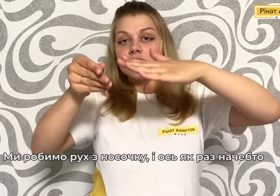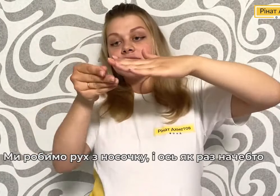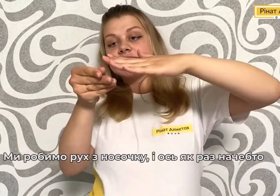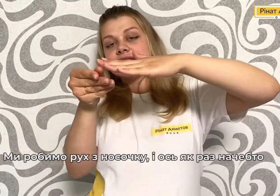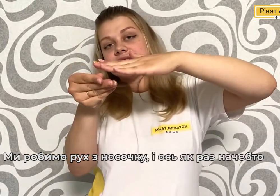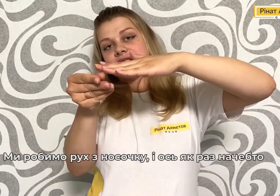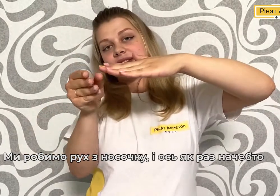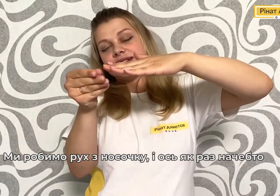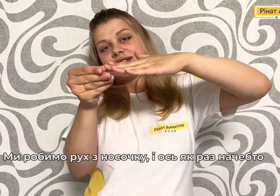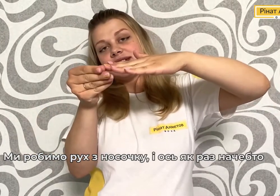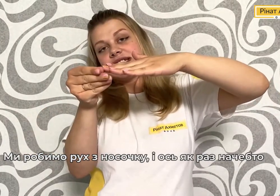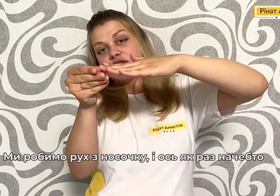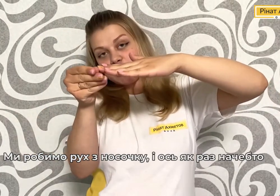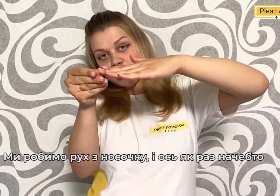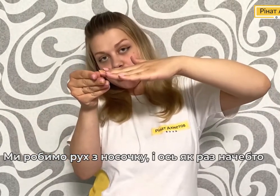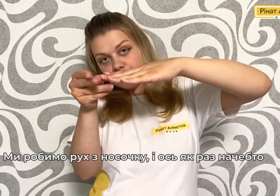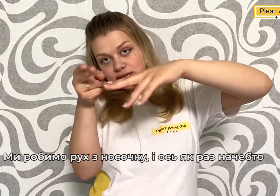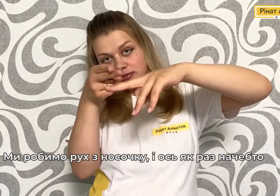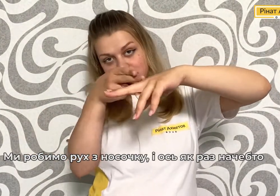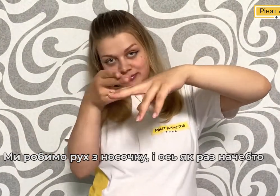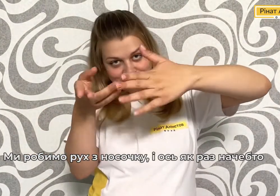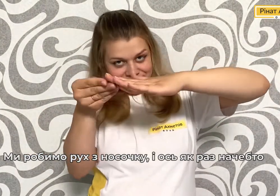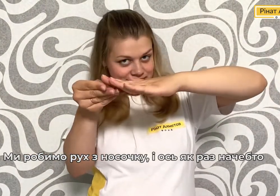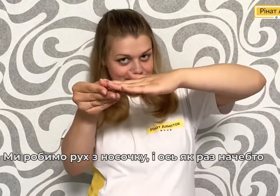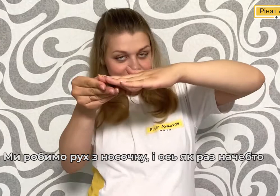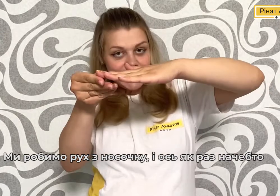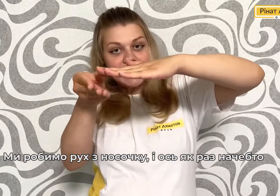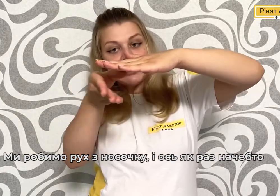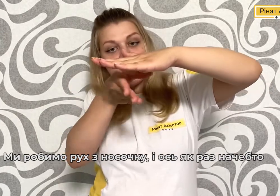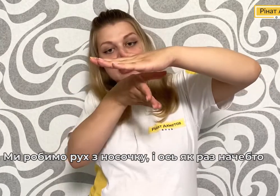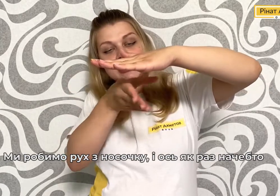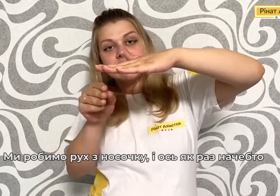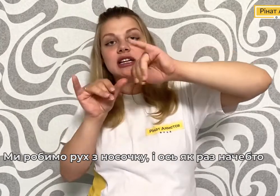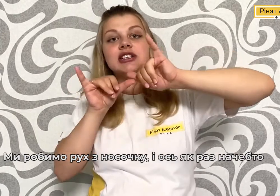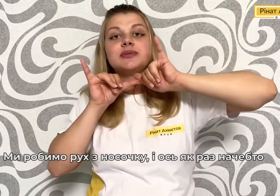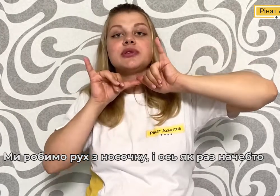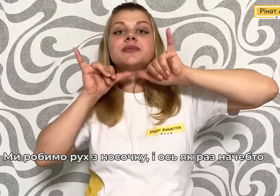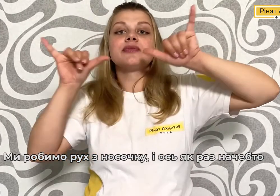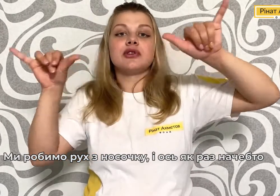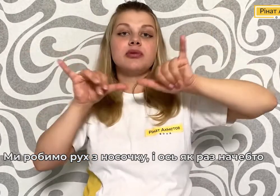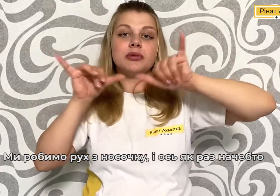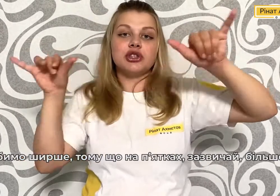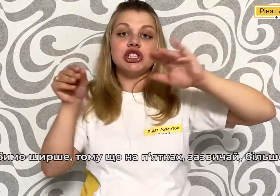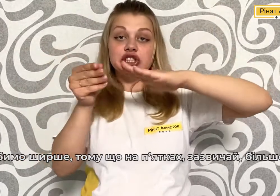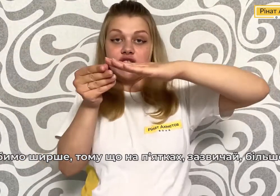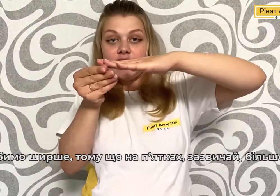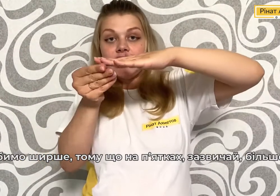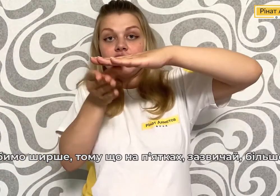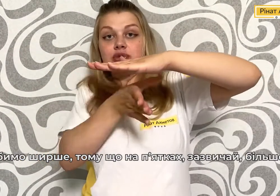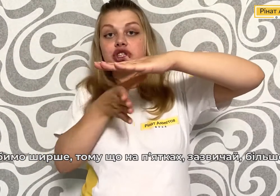З носочку І ось як начебто робимо ширше Тому що